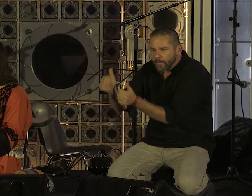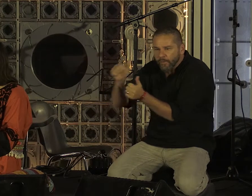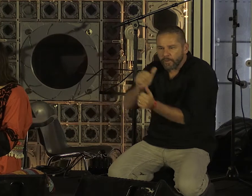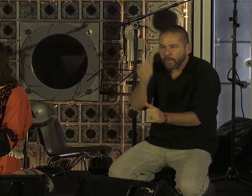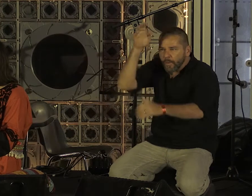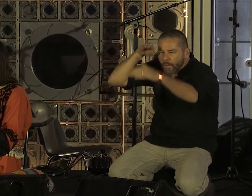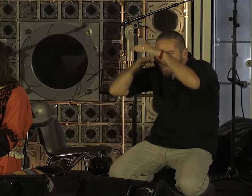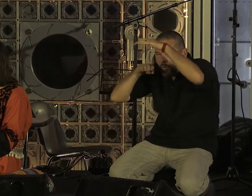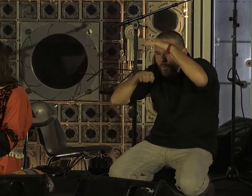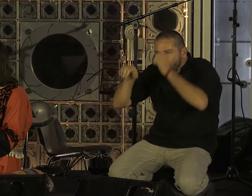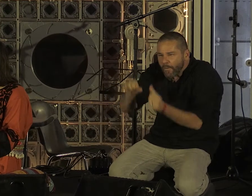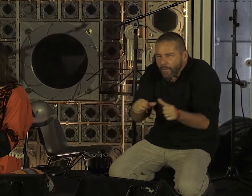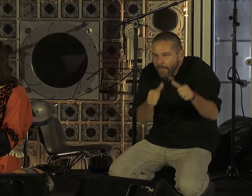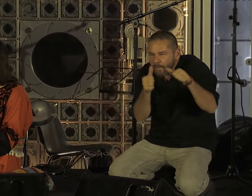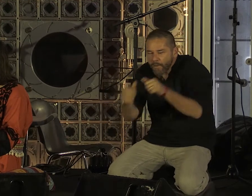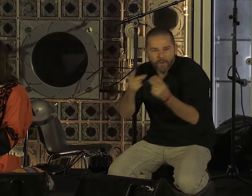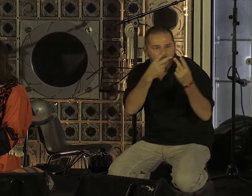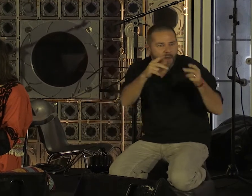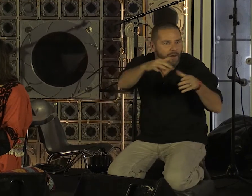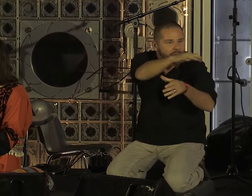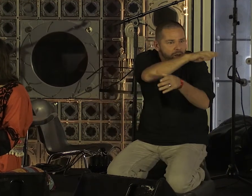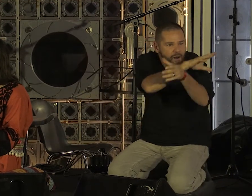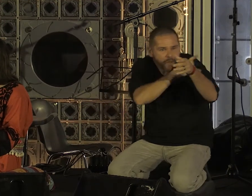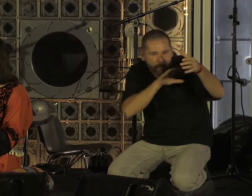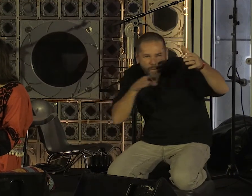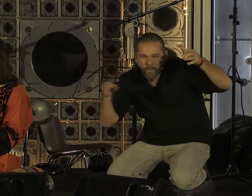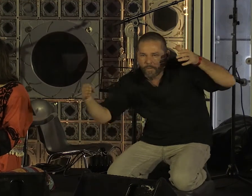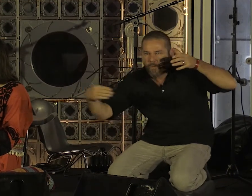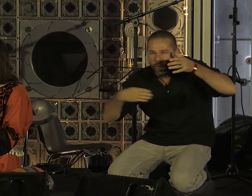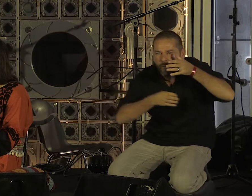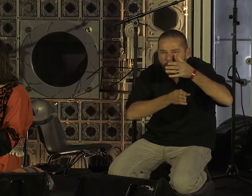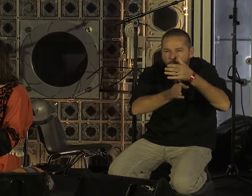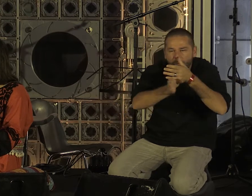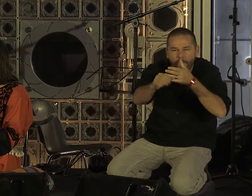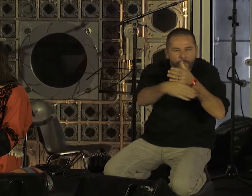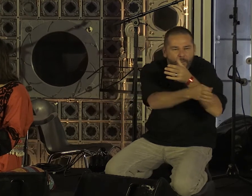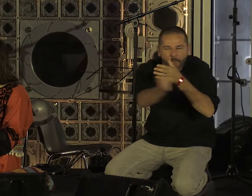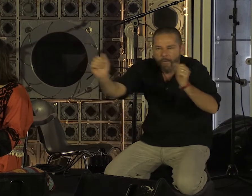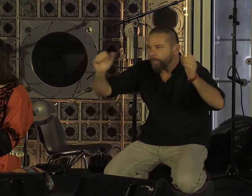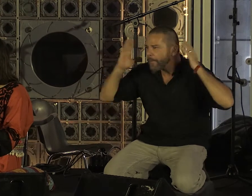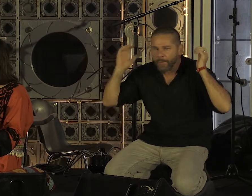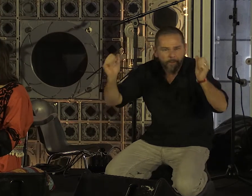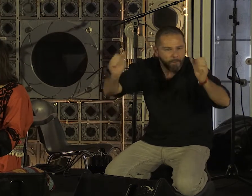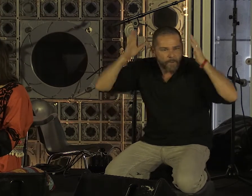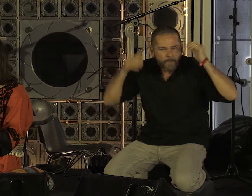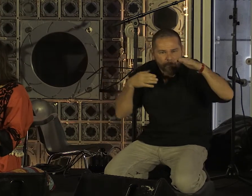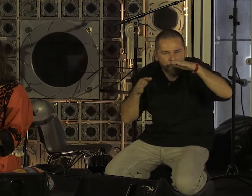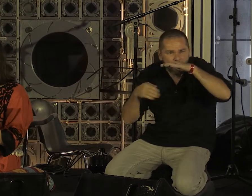le long des vies, façades tellement vides, gestes, l